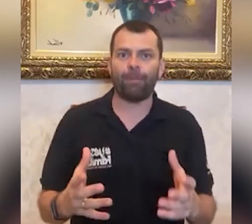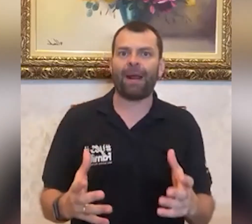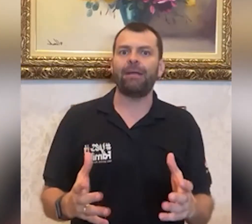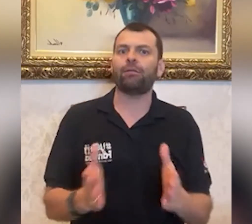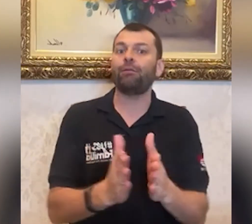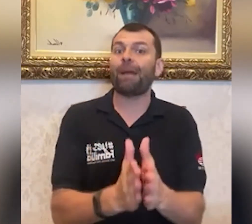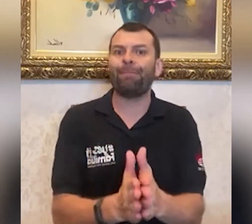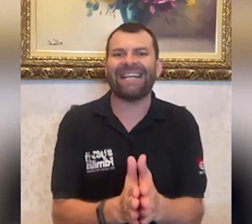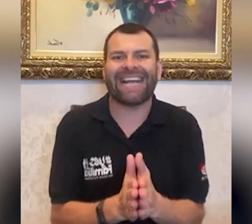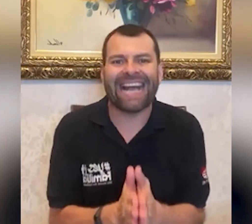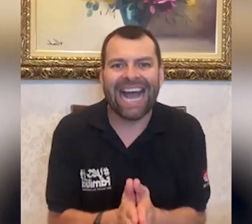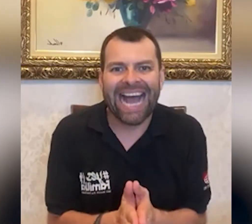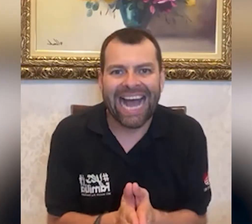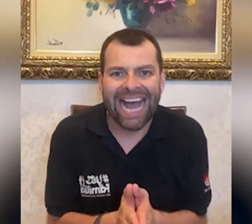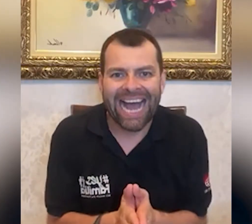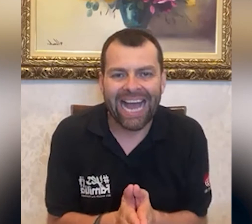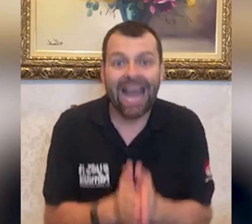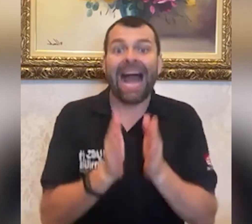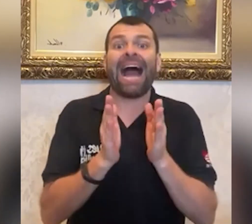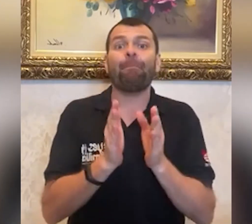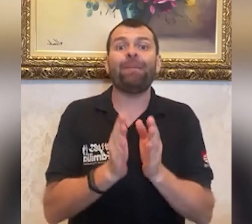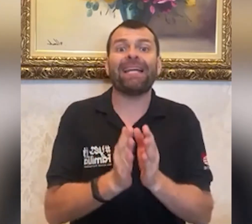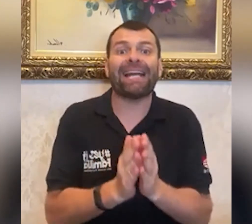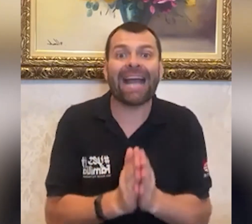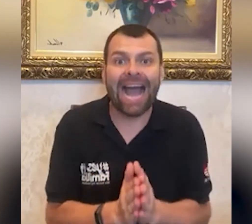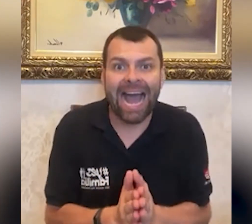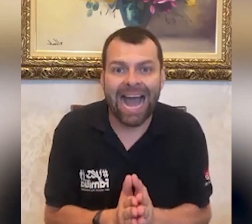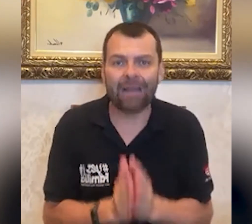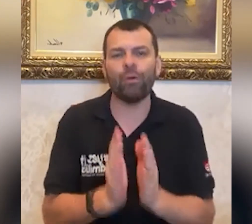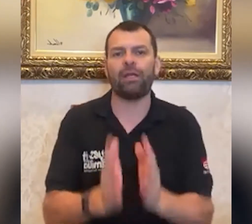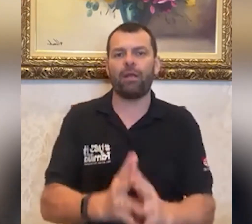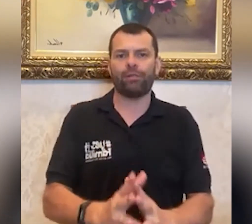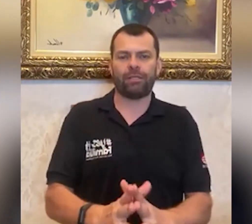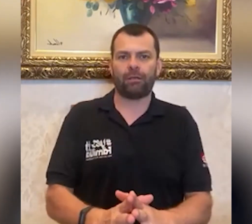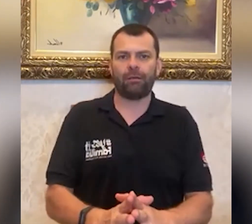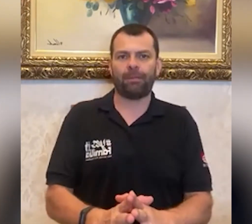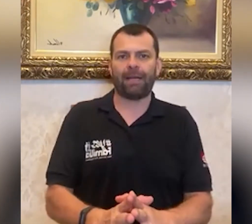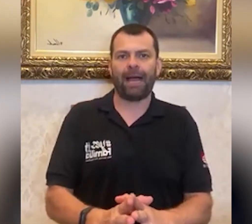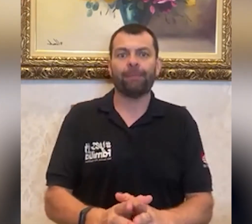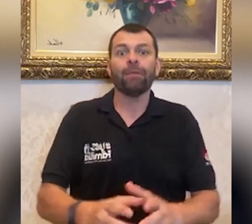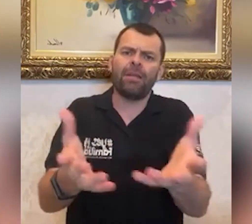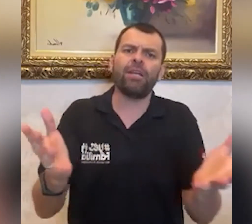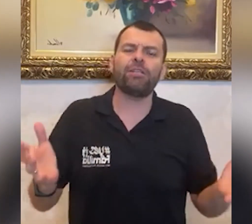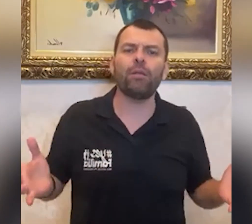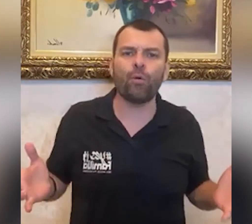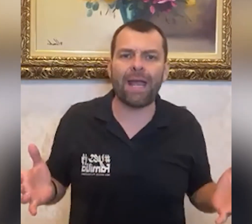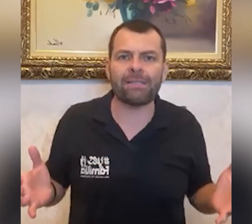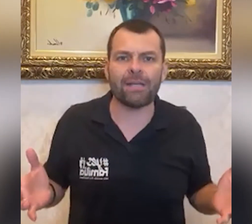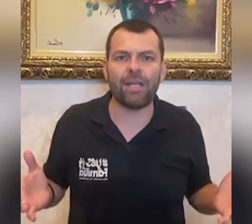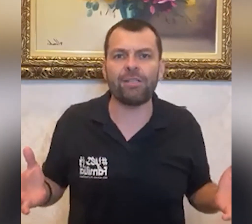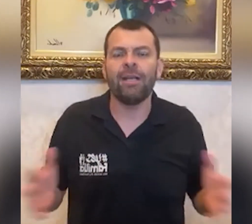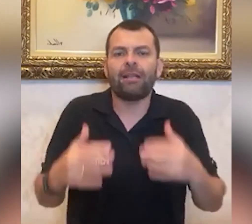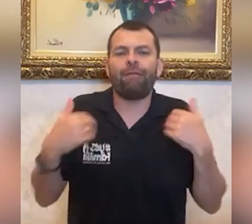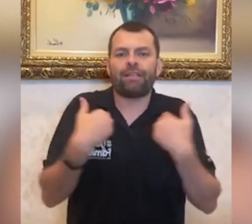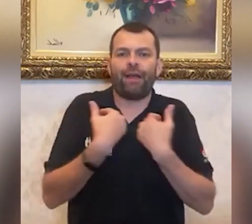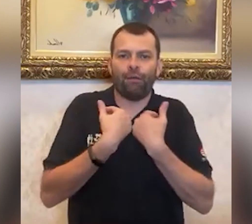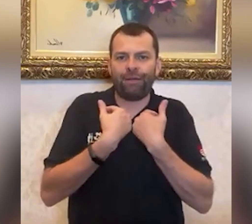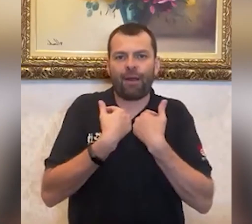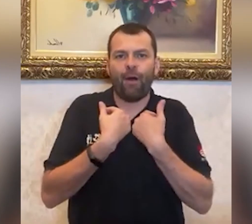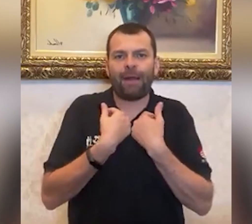pra isso eu tenho que aplicar, aplicar o que Deus diz que eu tenho que aplicar, tem gente que não conhece a gente, talvez vai ouvir agora